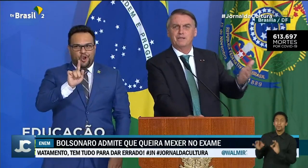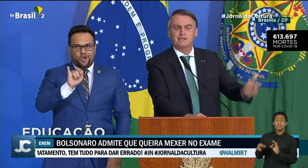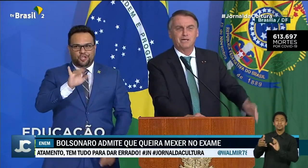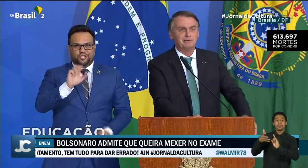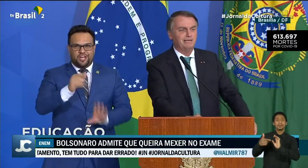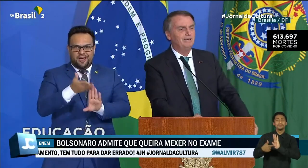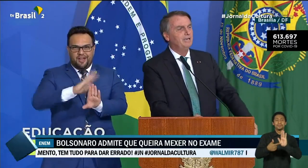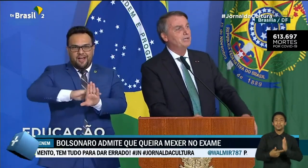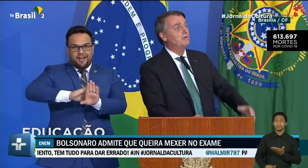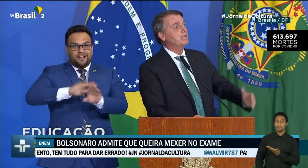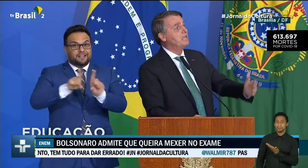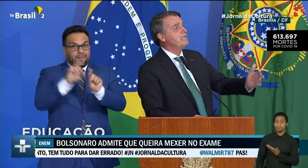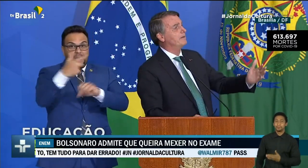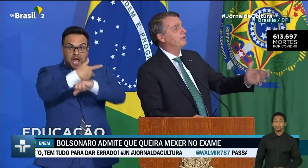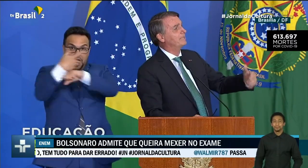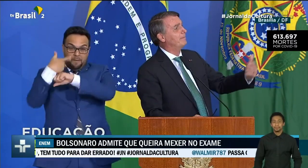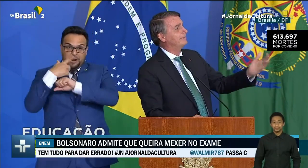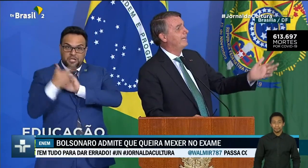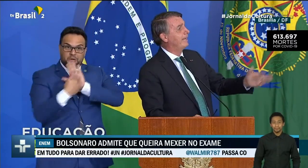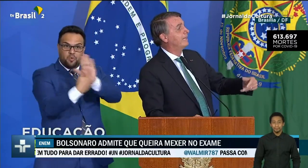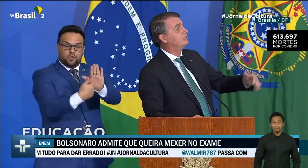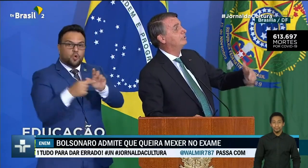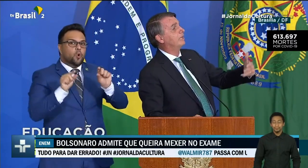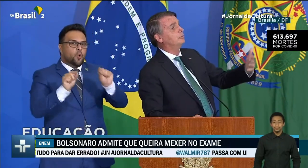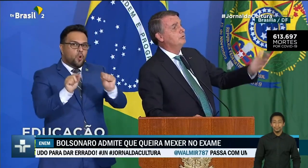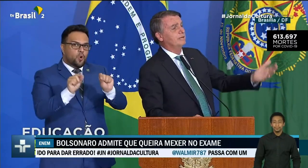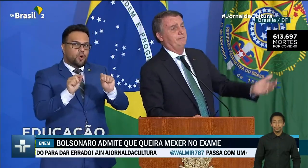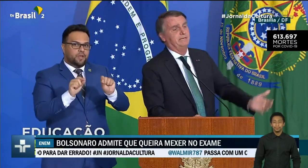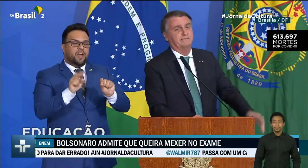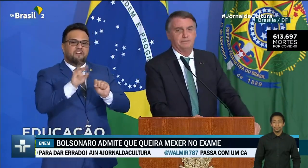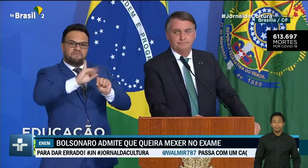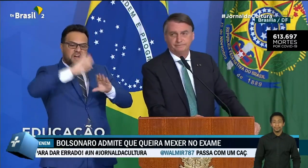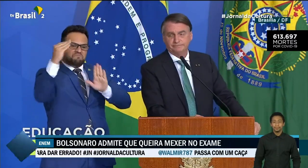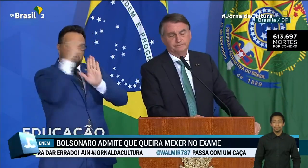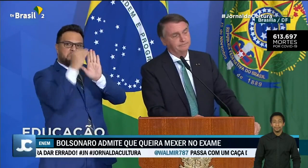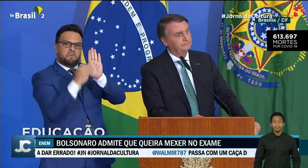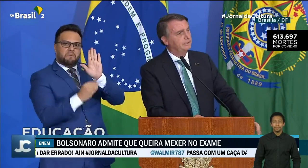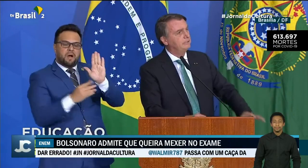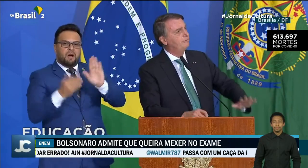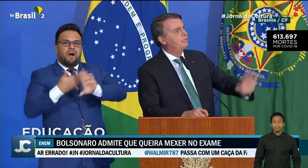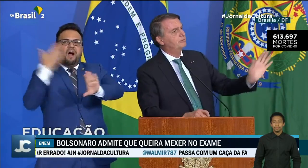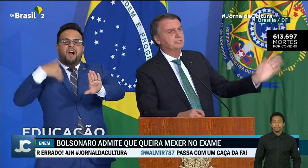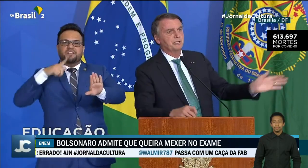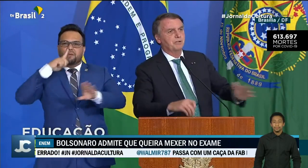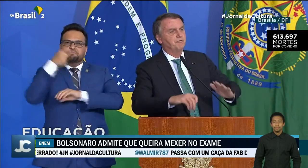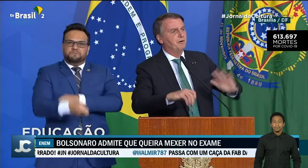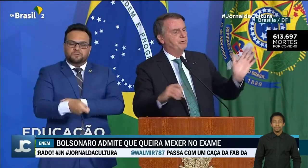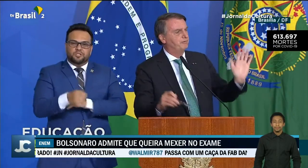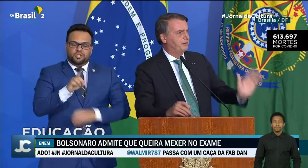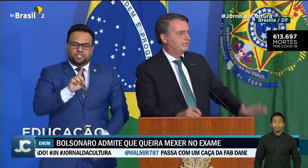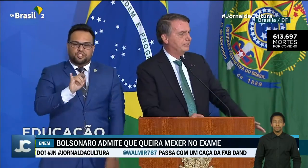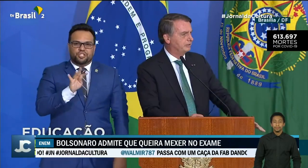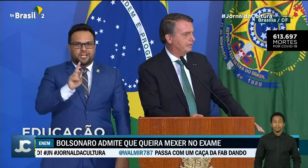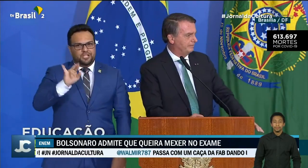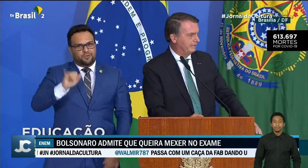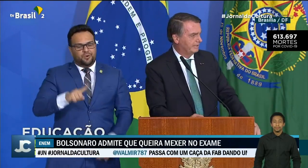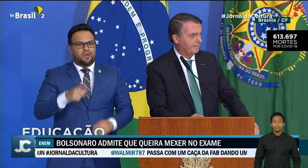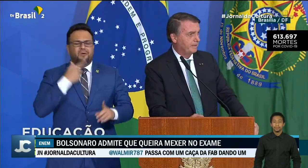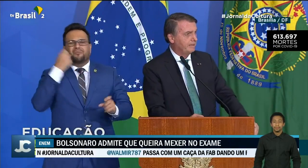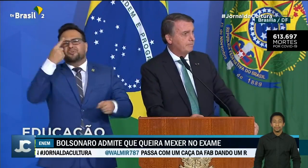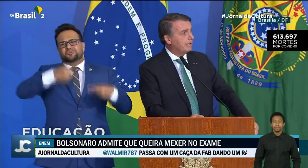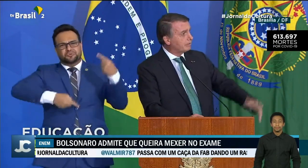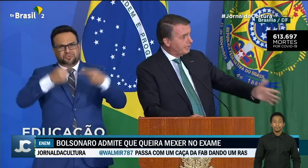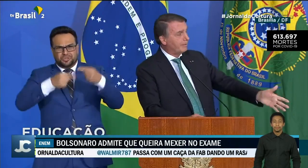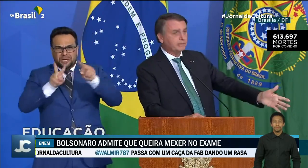na imprensa saiu, né, que eu queria botar matéria da ditadura militar. Não vou discutir se foi ou não foi ditadura